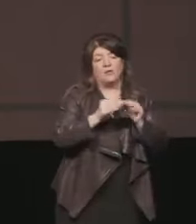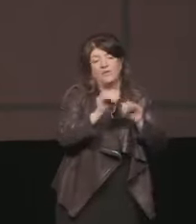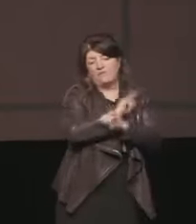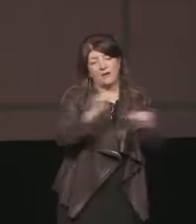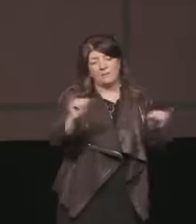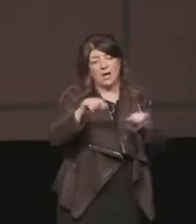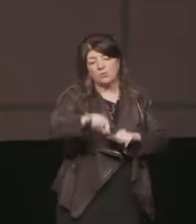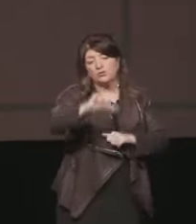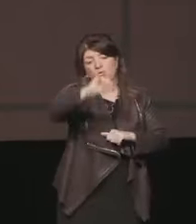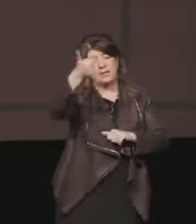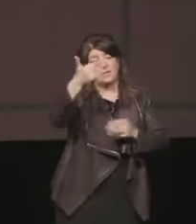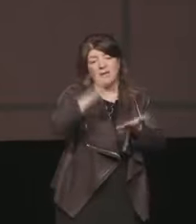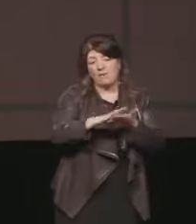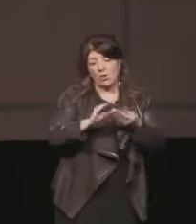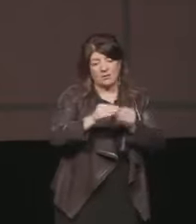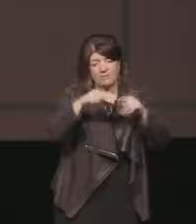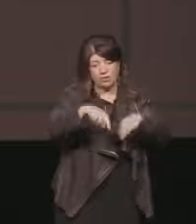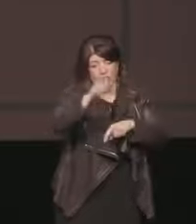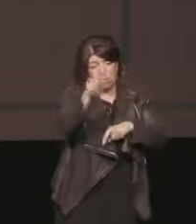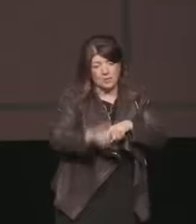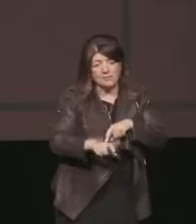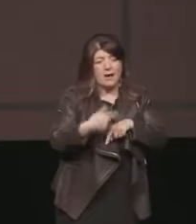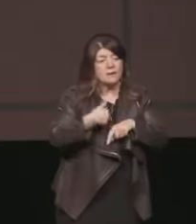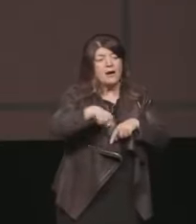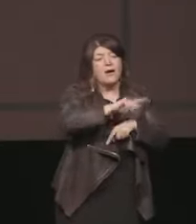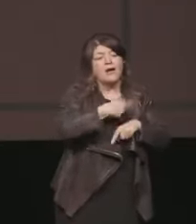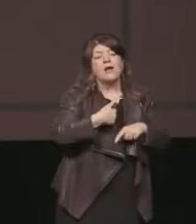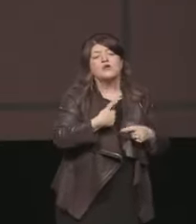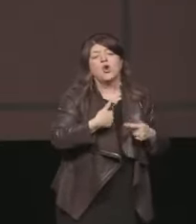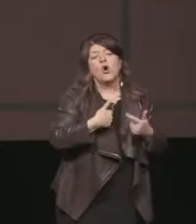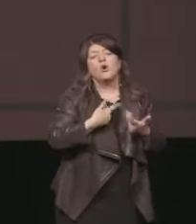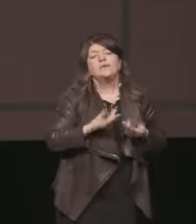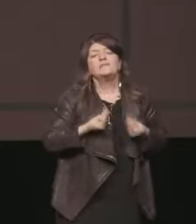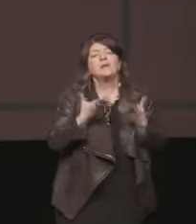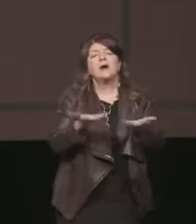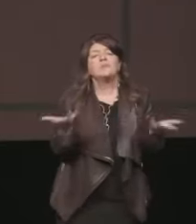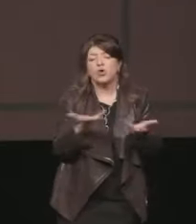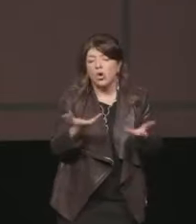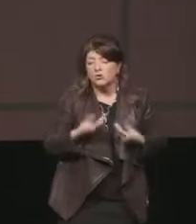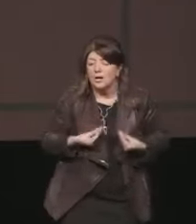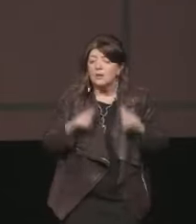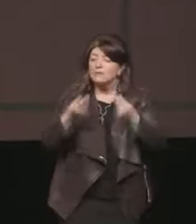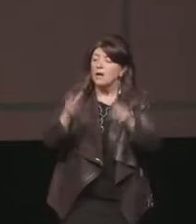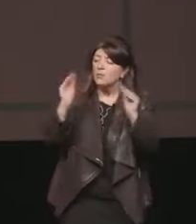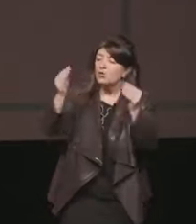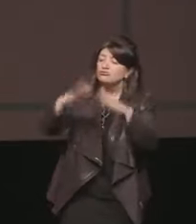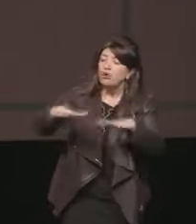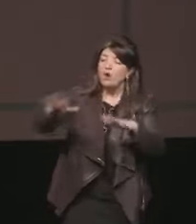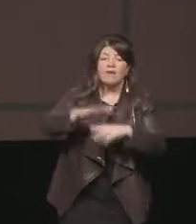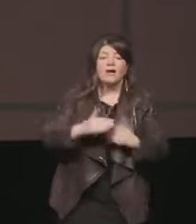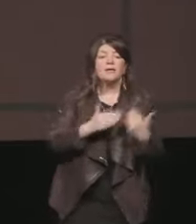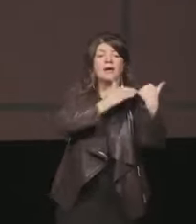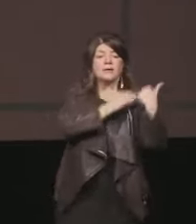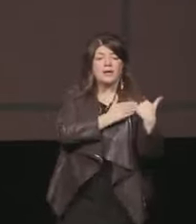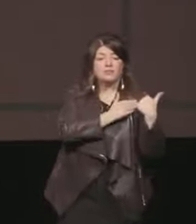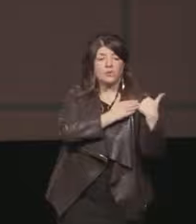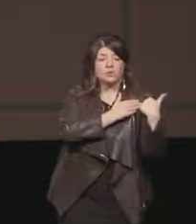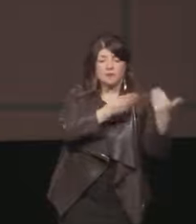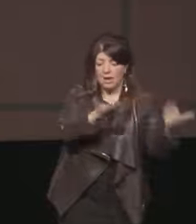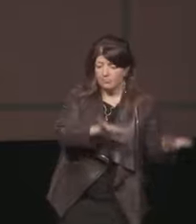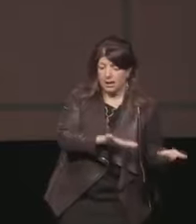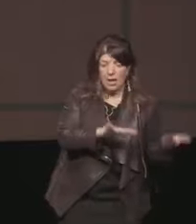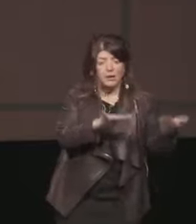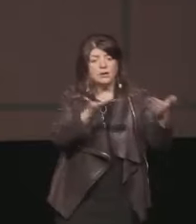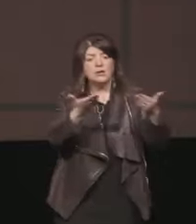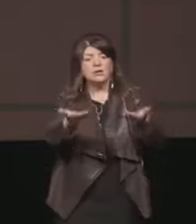testimone è lo sport meno praticato e siamo come dire una specie di gerontocrazia noi affidiamo a loro una responsabilità cioè affidiamo una parte del programma per